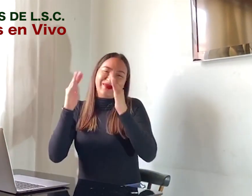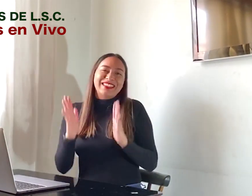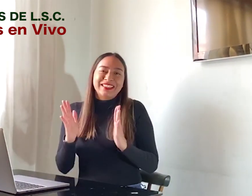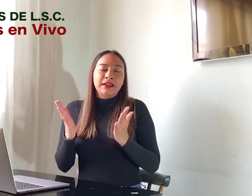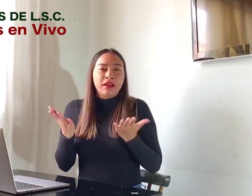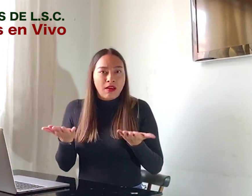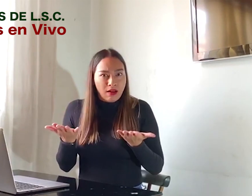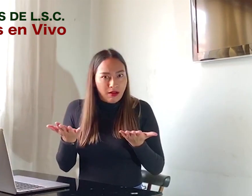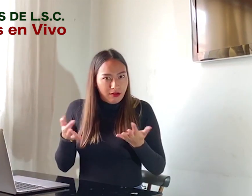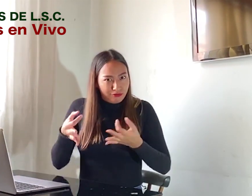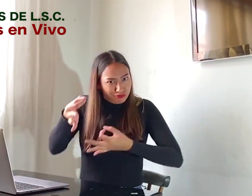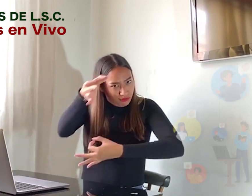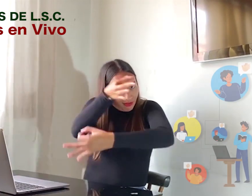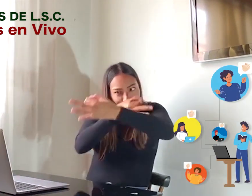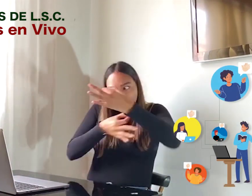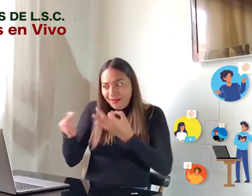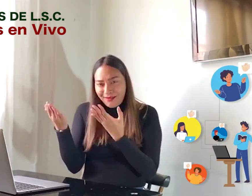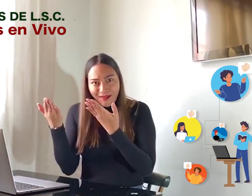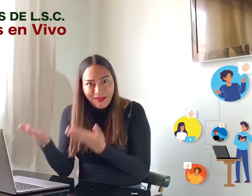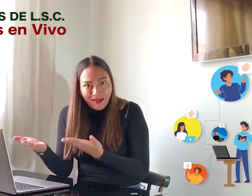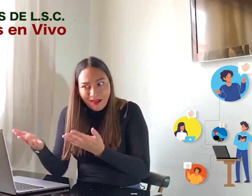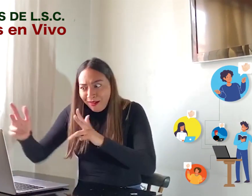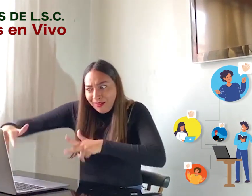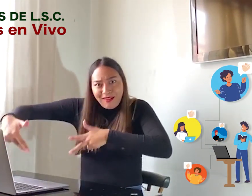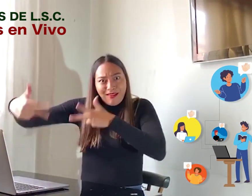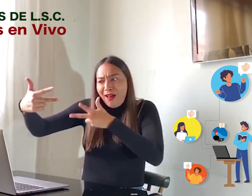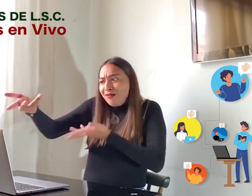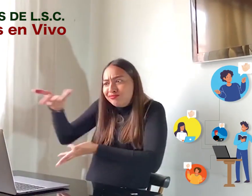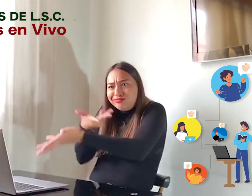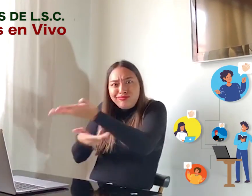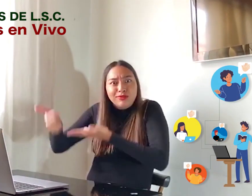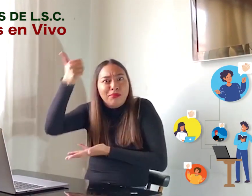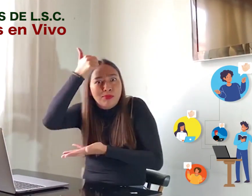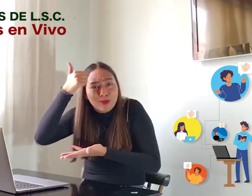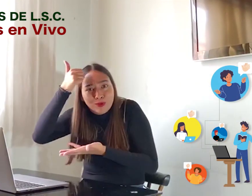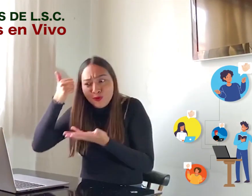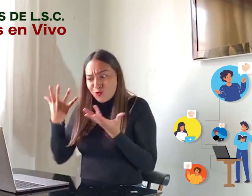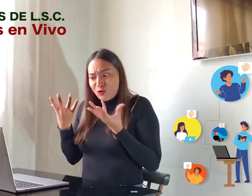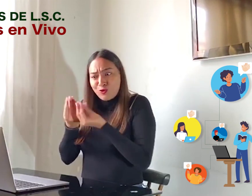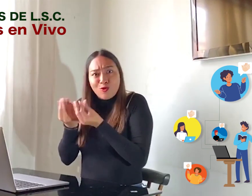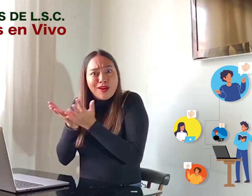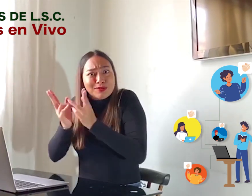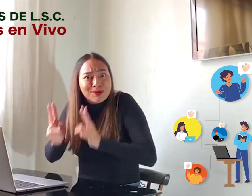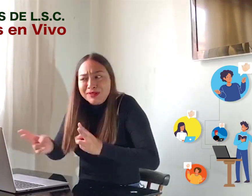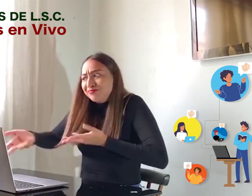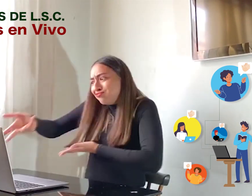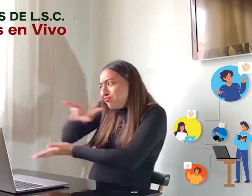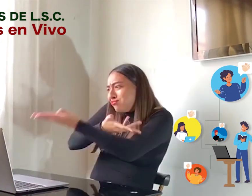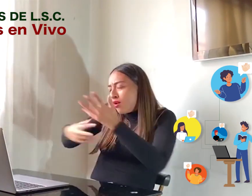y además puedes compartir con tus compañeros. A causa del coronavirus, los cursos presenciales quedaron atasados hasta nuevo aviso. Sin embargo,